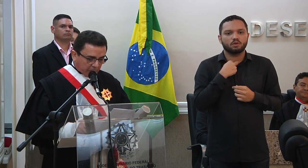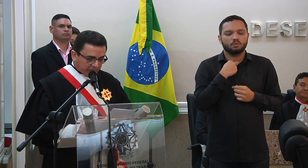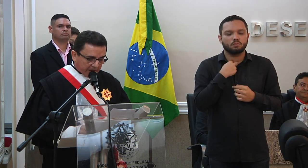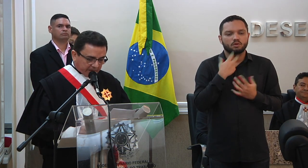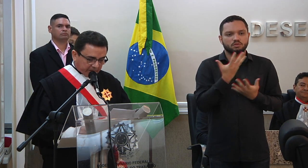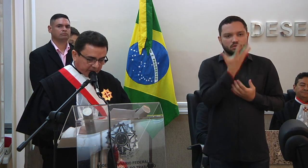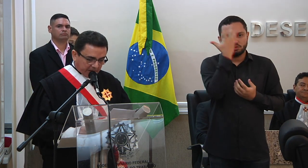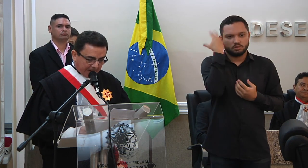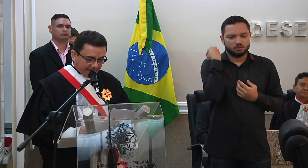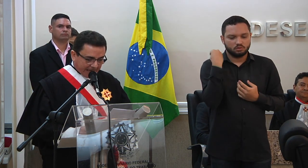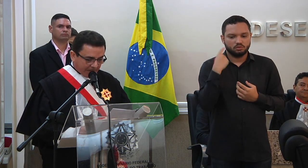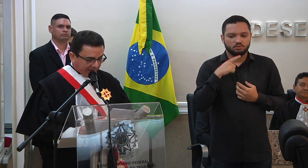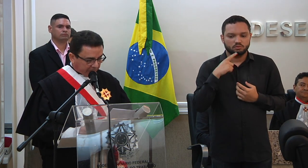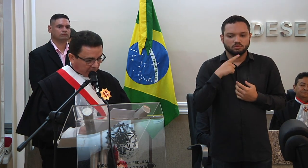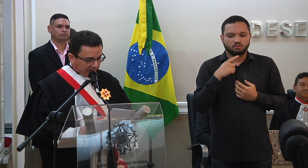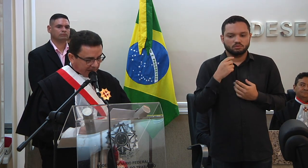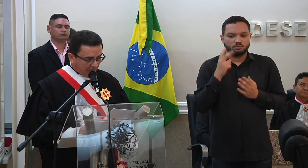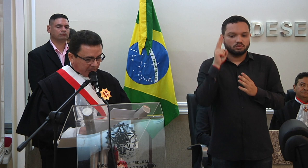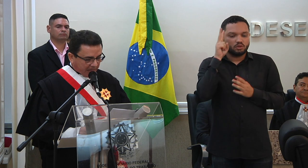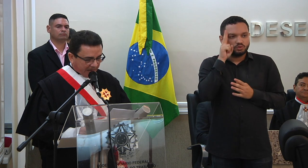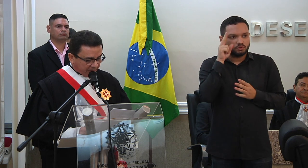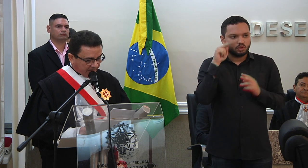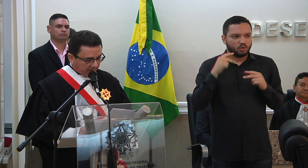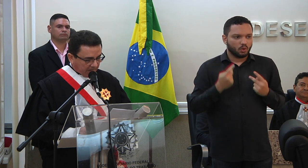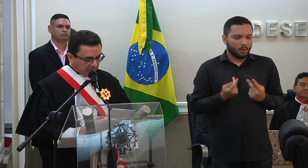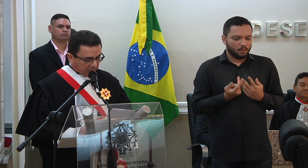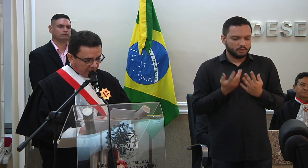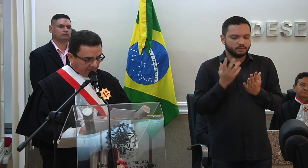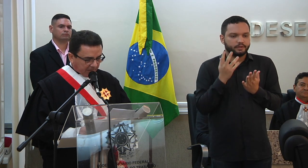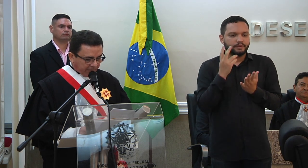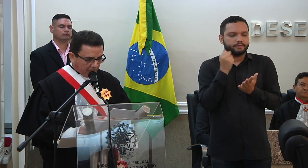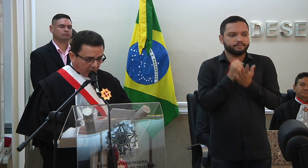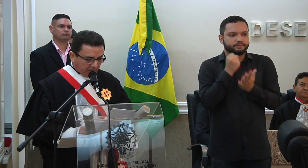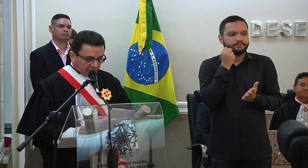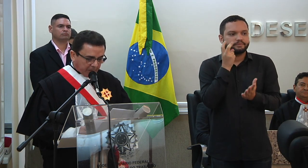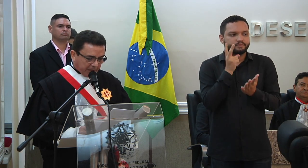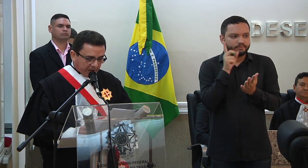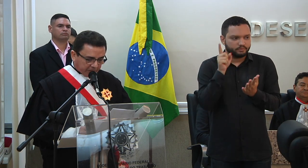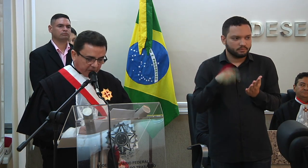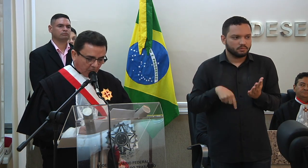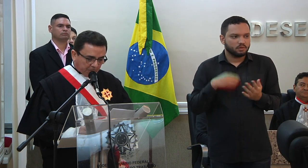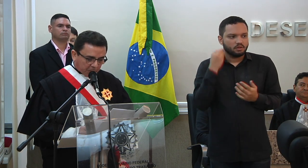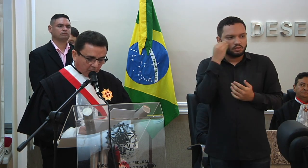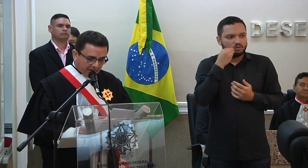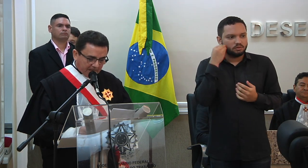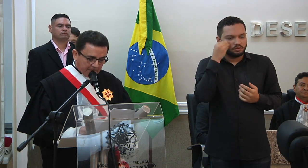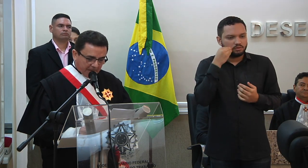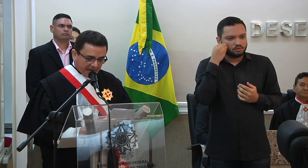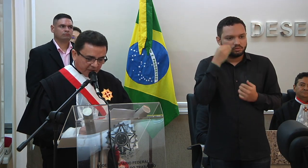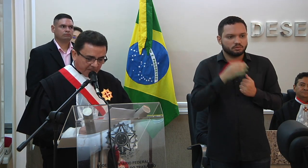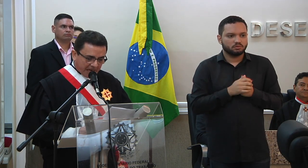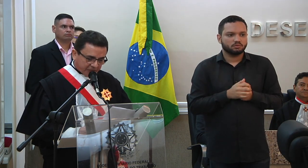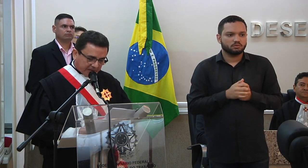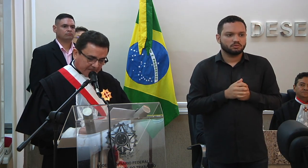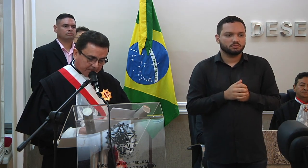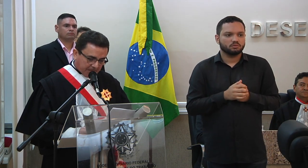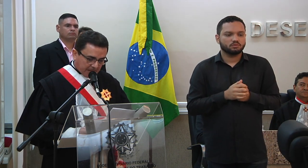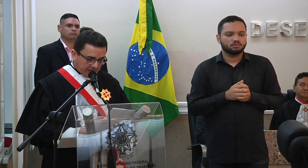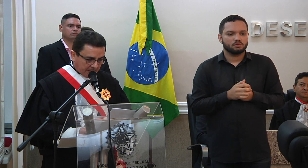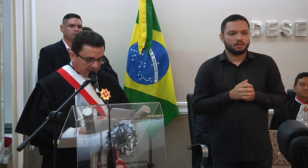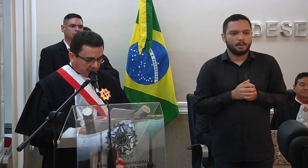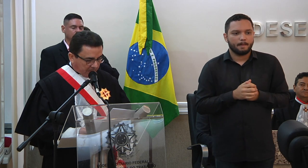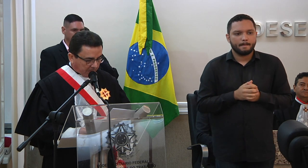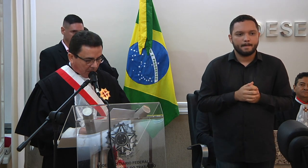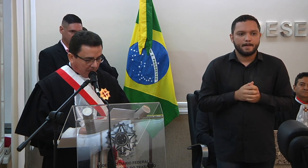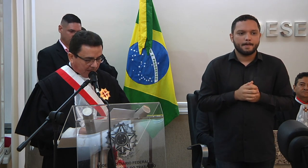que as mudanças que marcaram a história da humanidade sempre foram uma experiência de ruptura paradigmática.